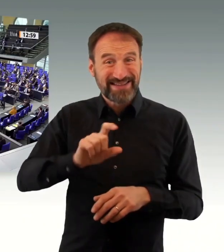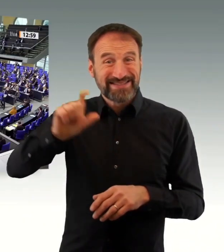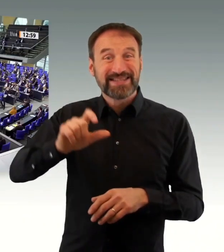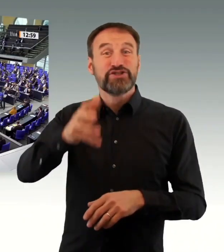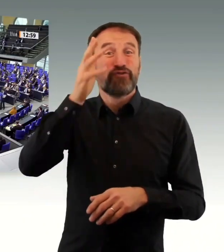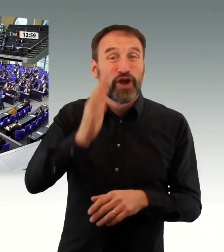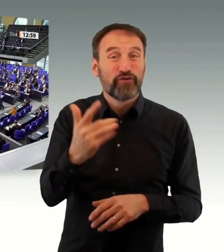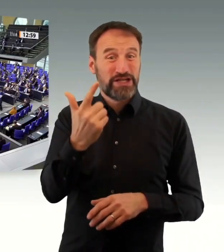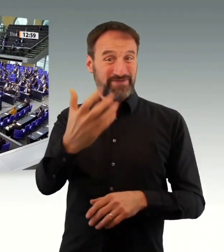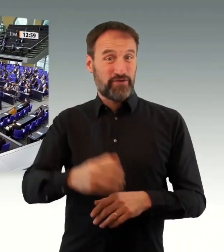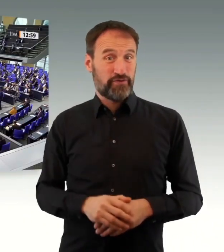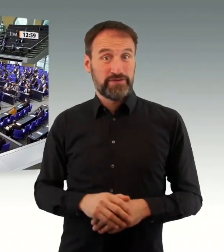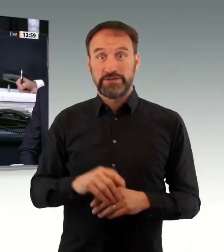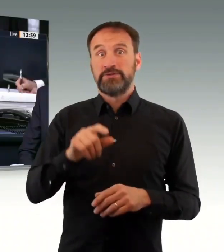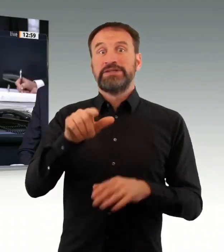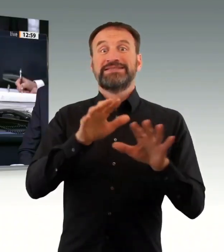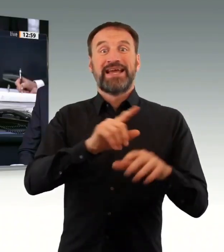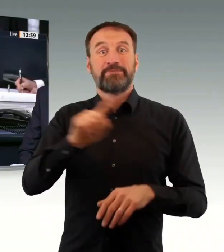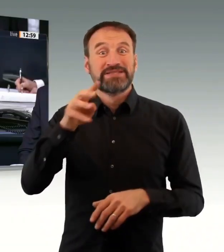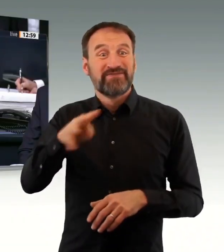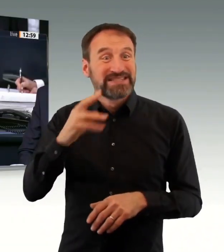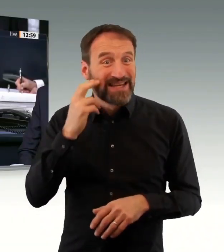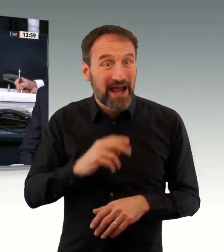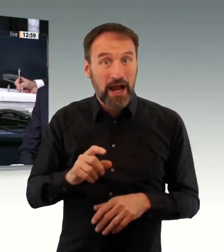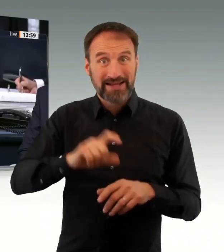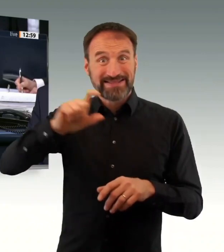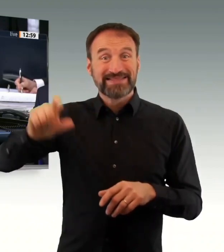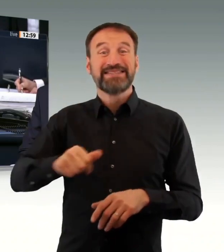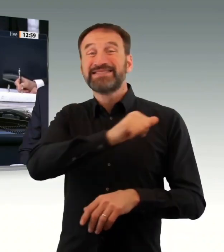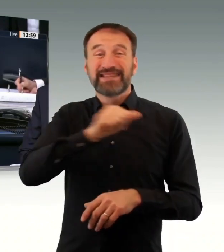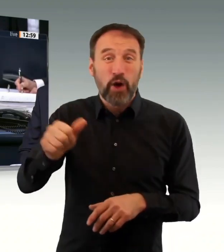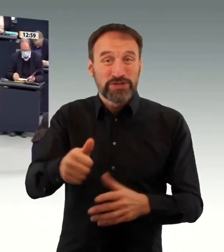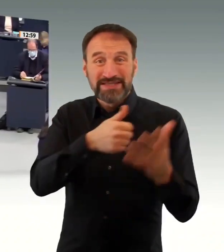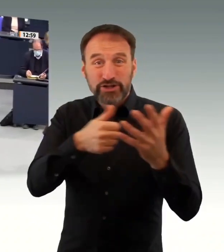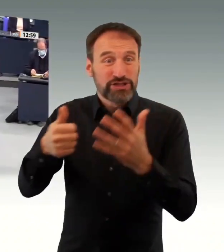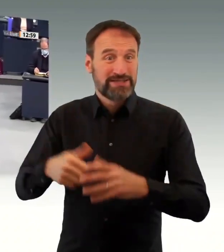Nächster Redner für die Fraktion Bündnis 90 Die Grünen Dr. Janosch Dahm.